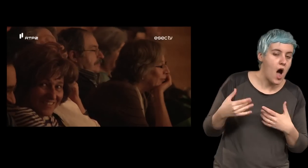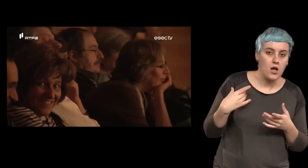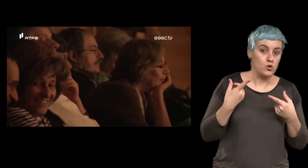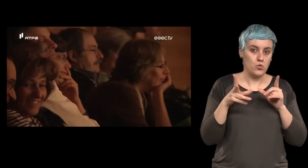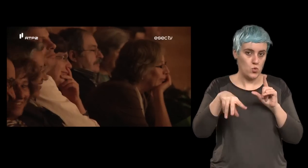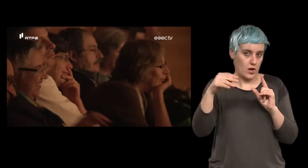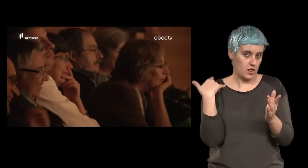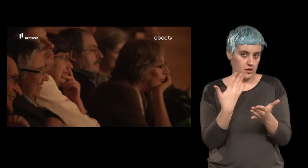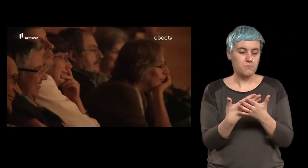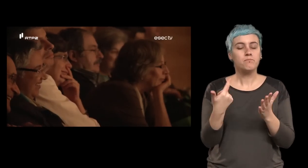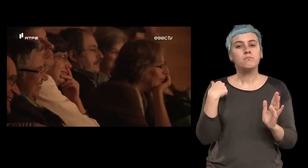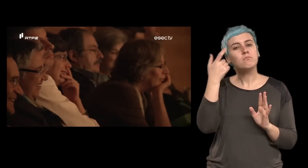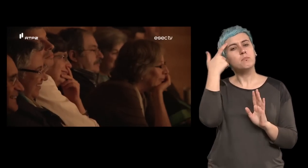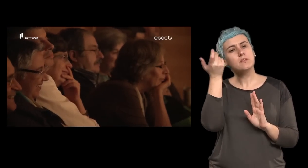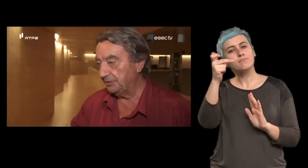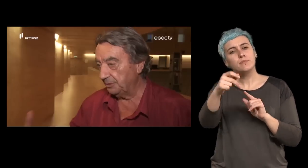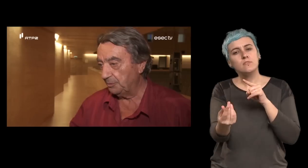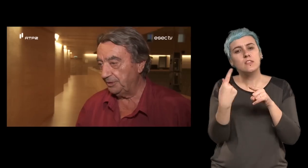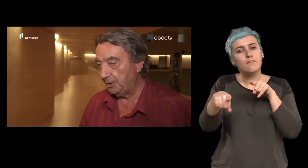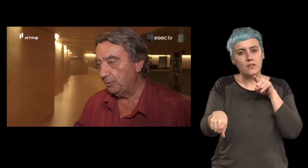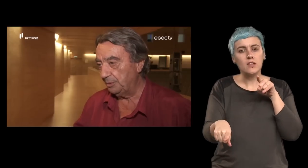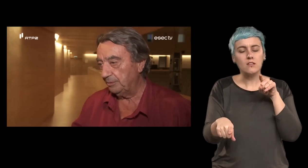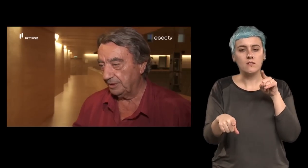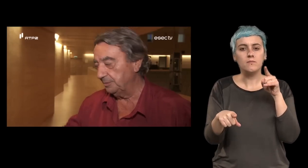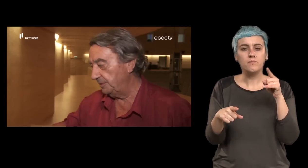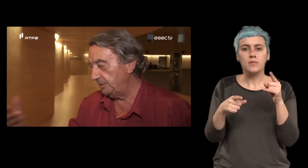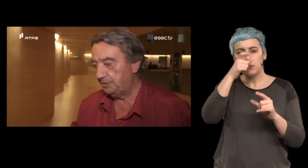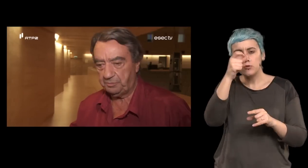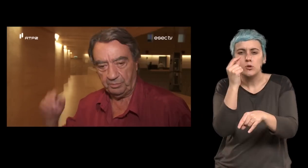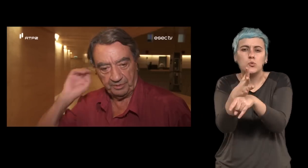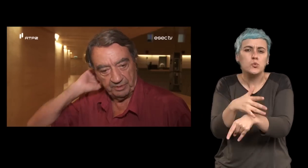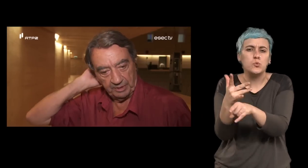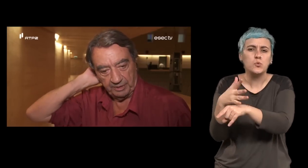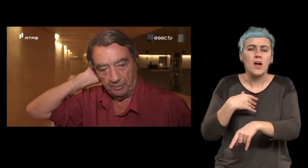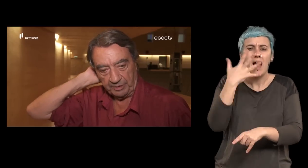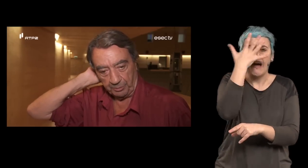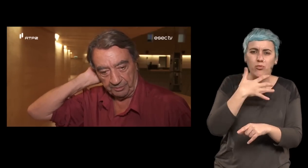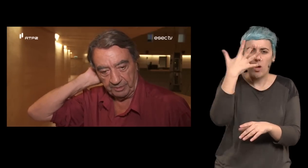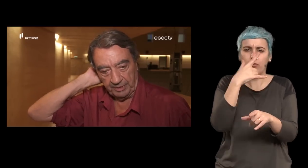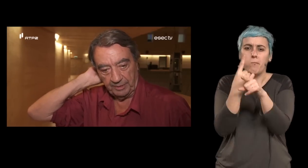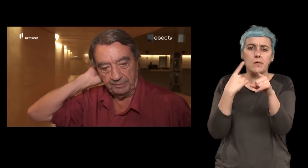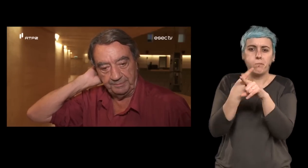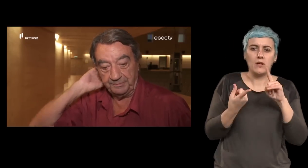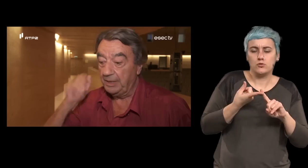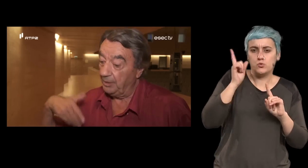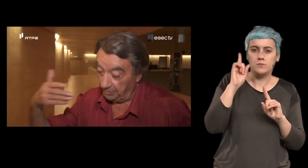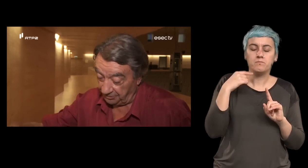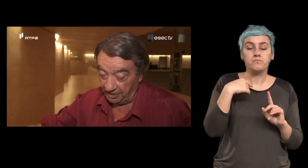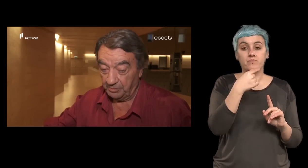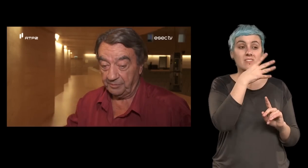ter outra coisa qualquer e foi que eu pensei fazer uma coisa que era o apelo digamos a outras pessoas não há atores não há atores disseram outra